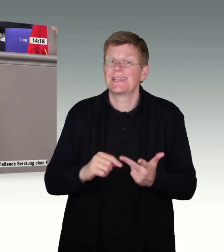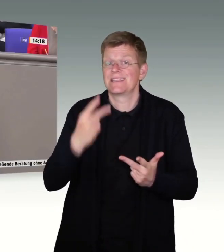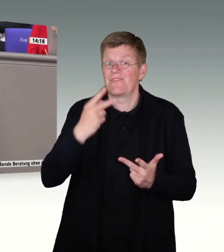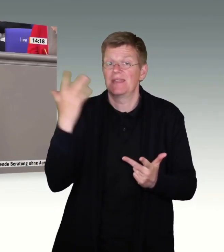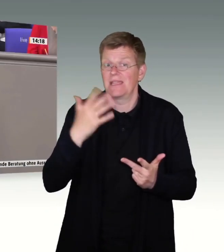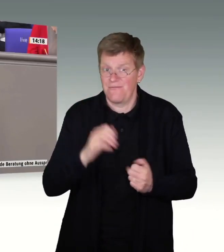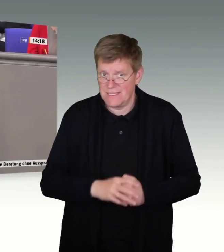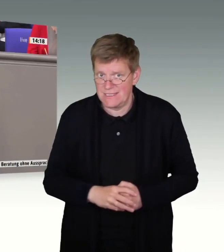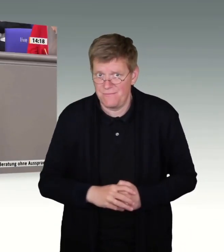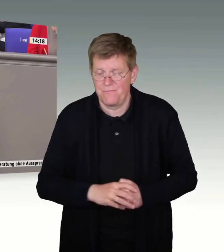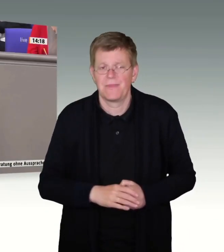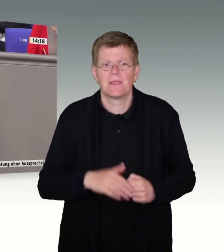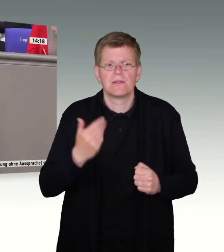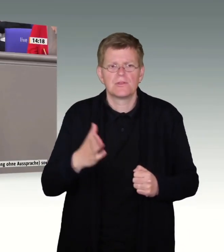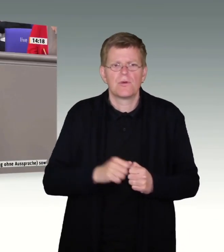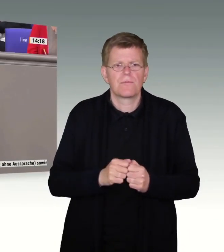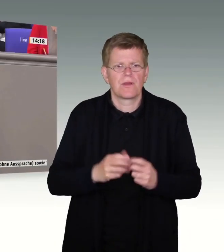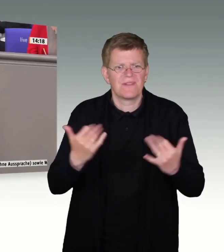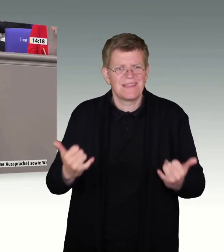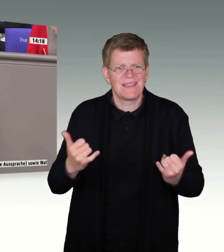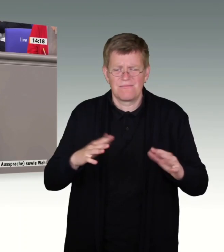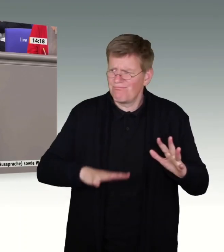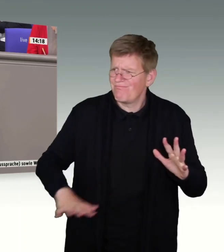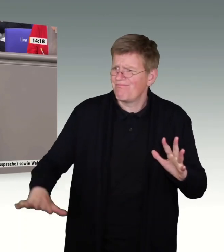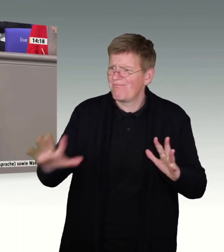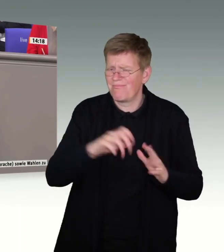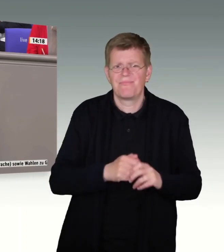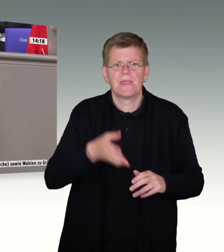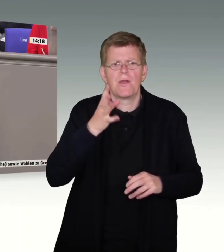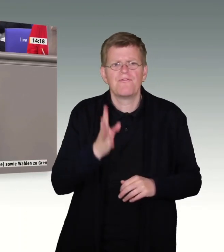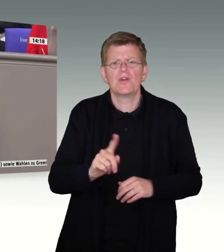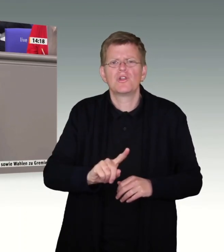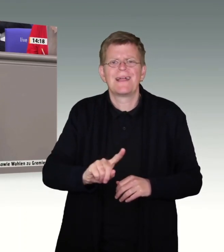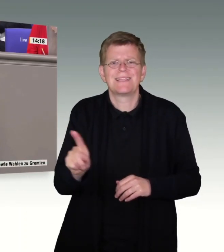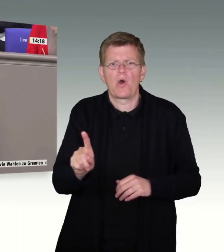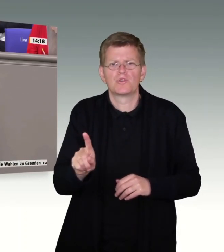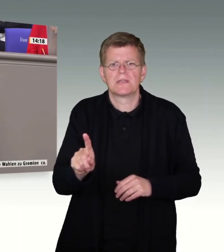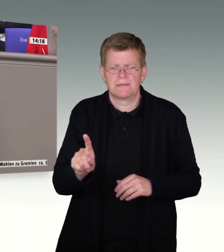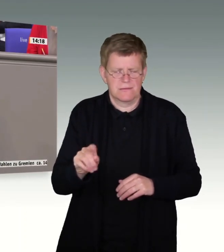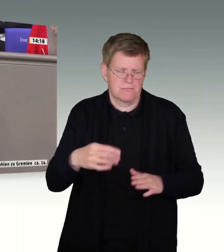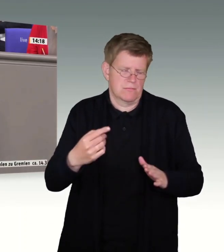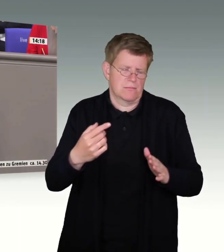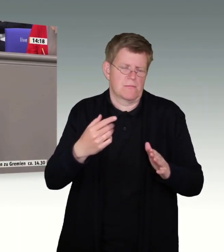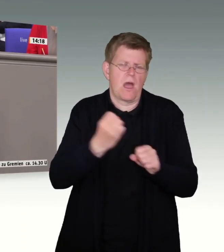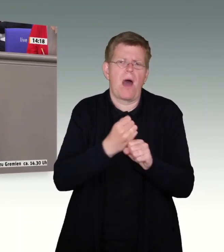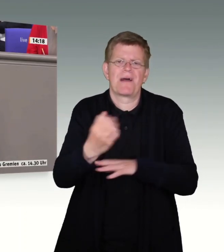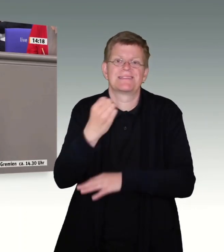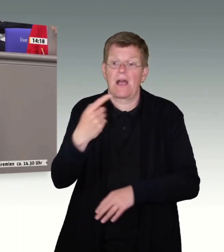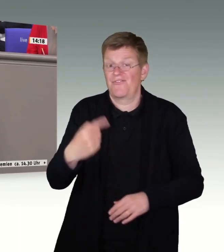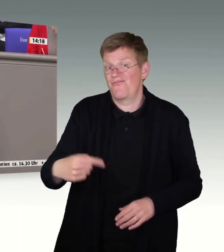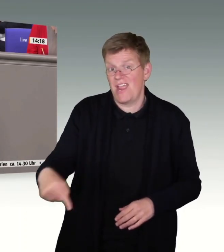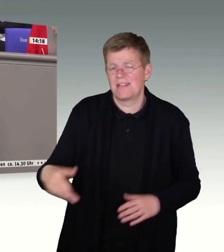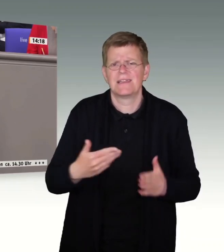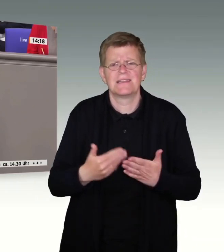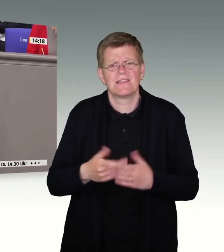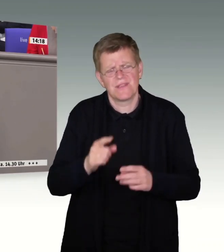Sicht. Angesichts der demografischen Lage und 400.000 fehlenden Arbeitskräften jährlich öffnen wir unser Land für